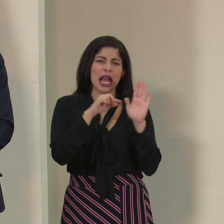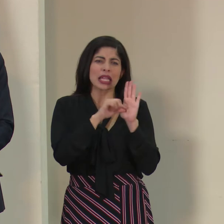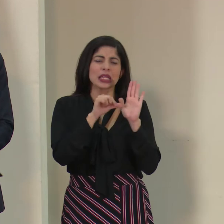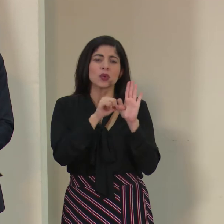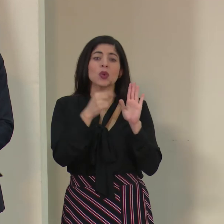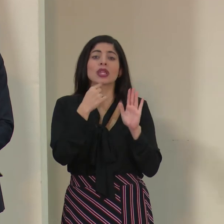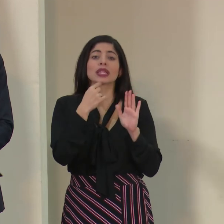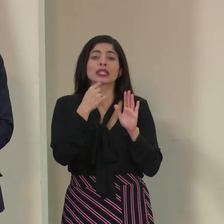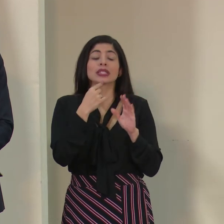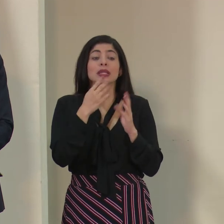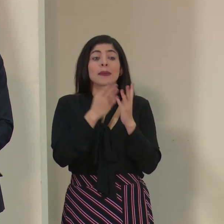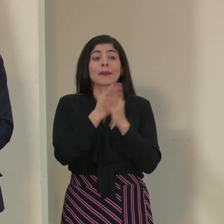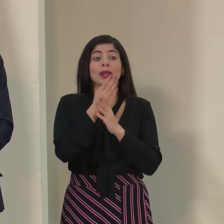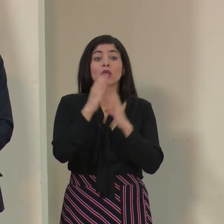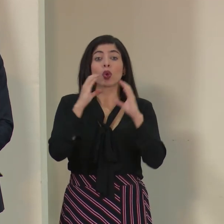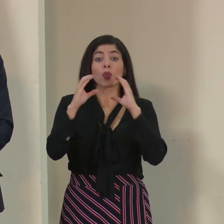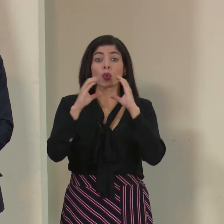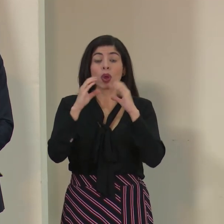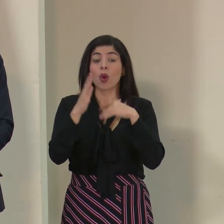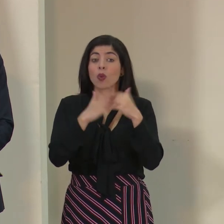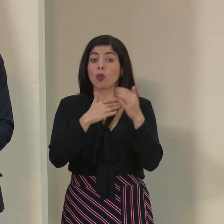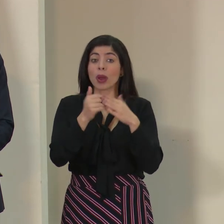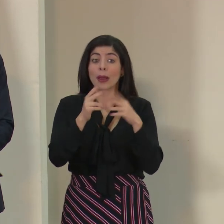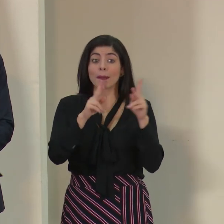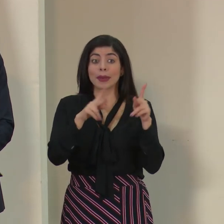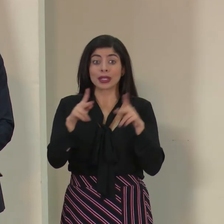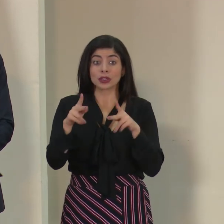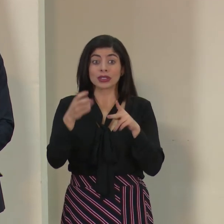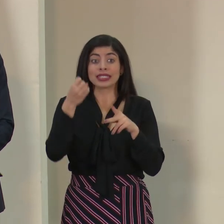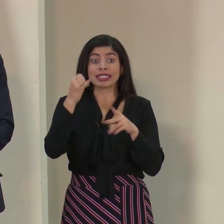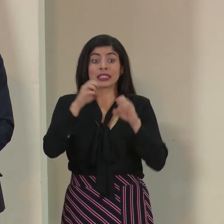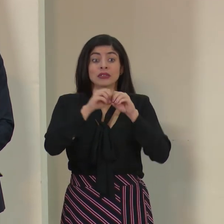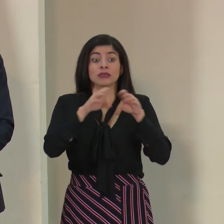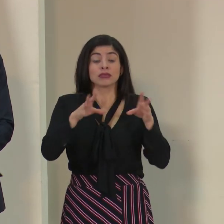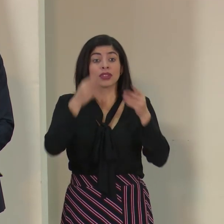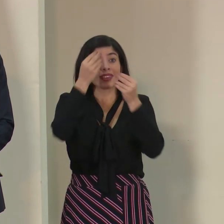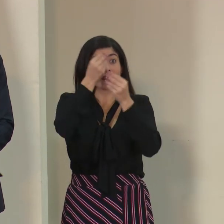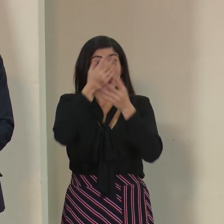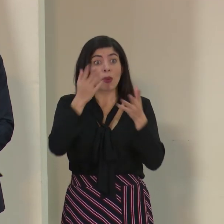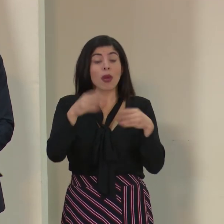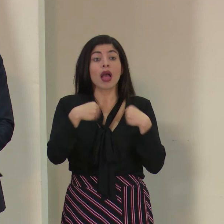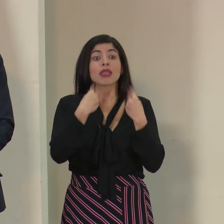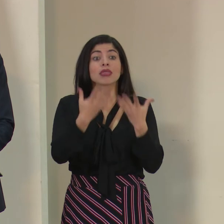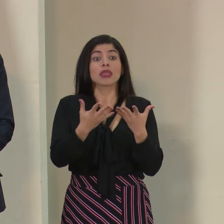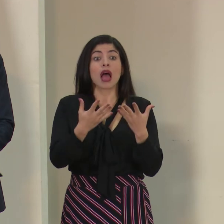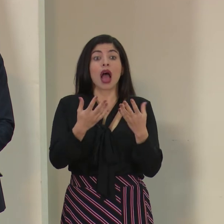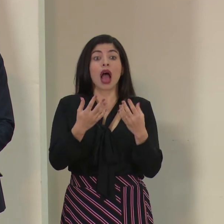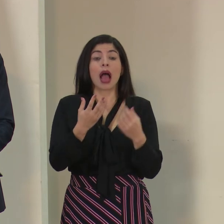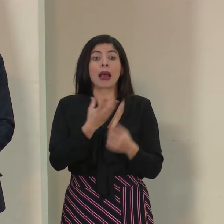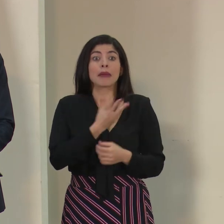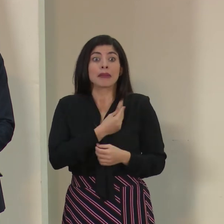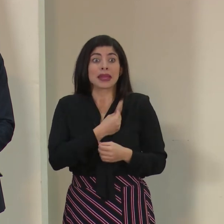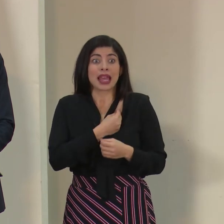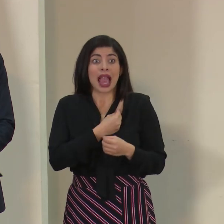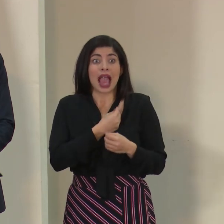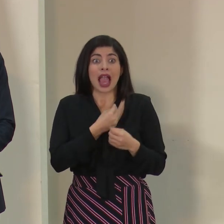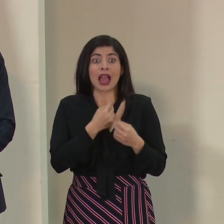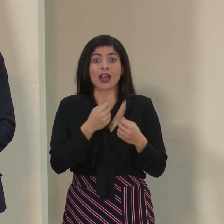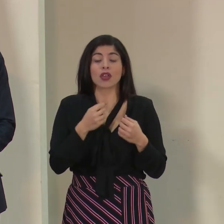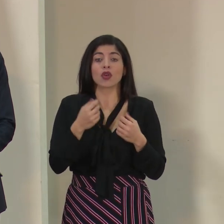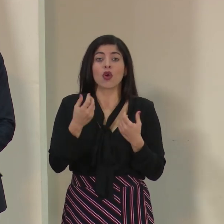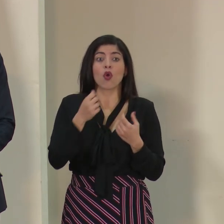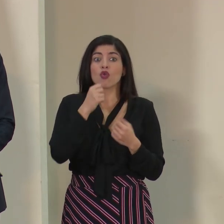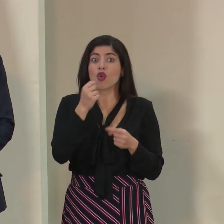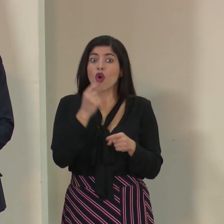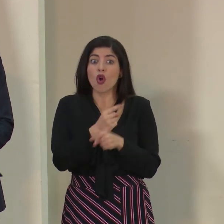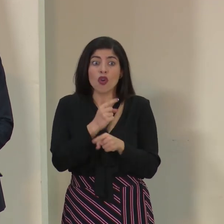claro que los medios de comunicación y cualquier persona que difunda informaciones, que causen pánico o que sean inexactas y que